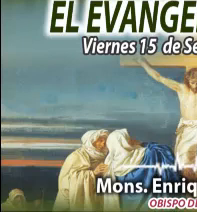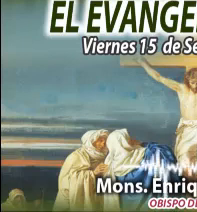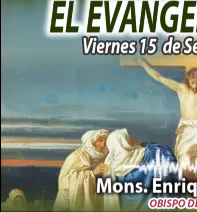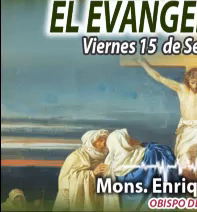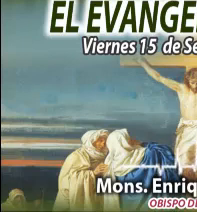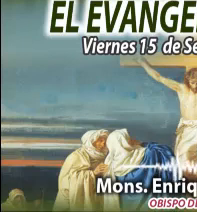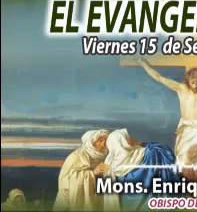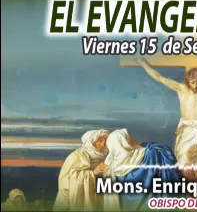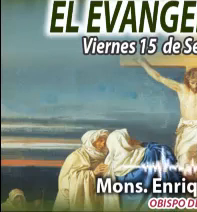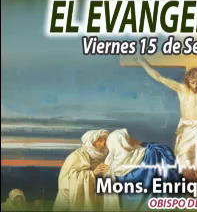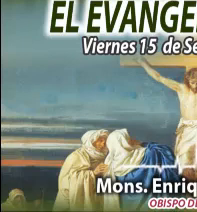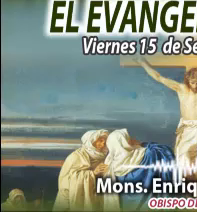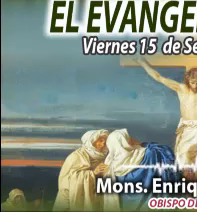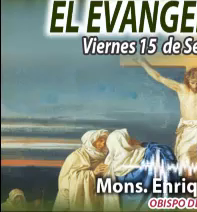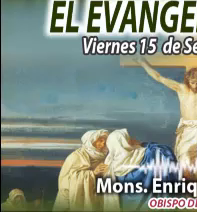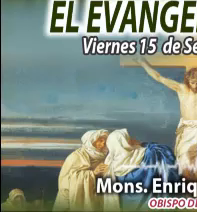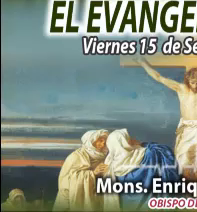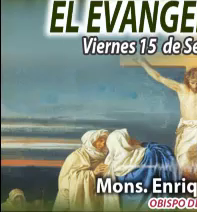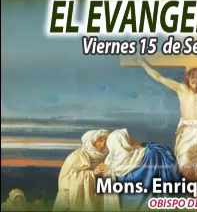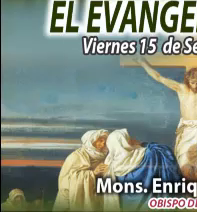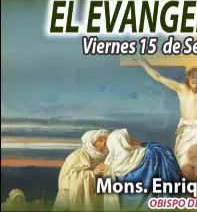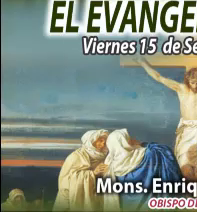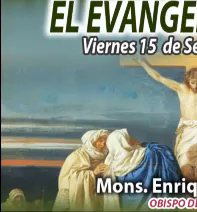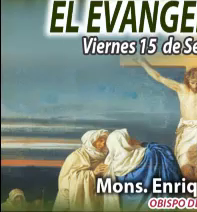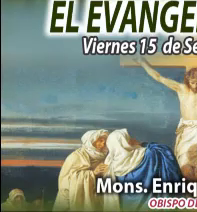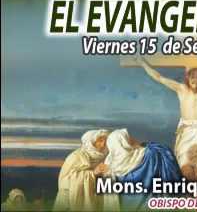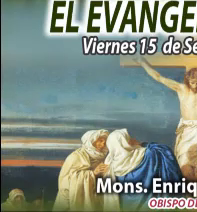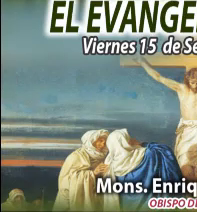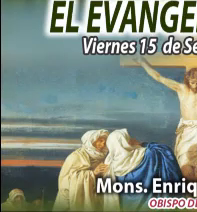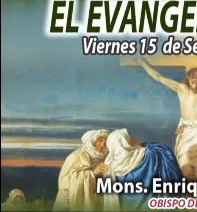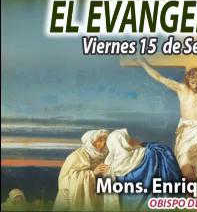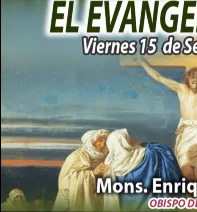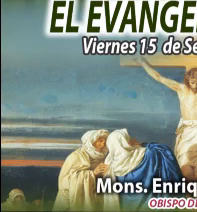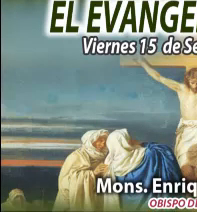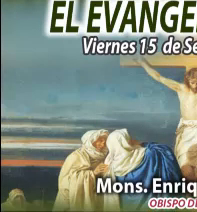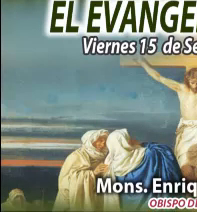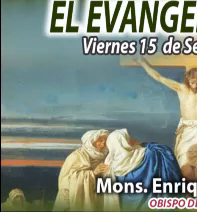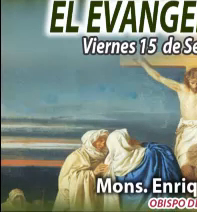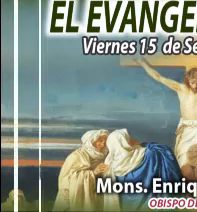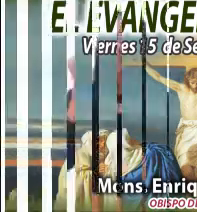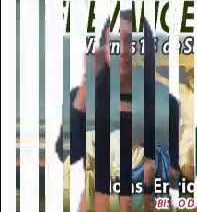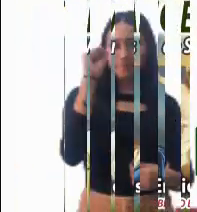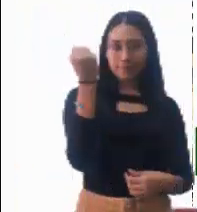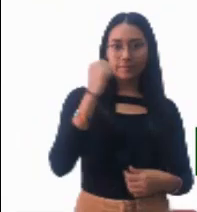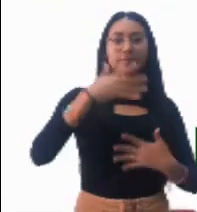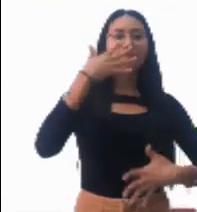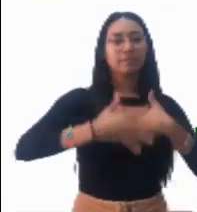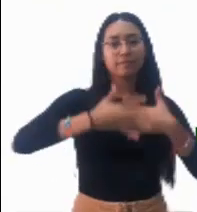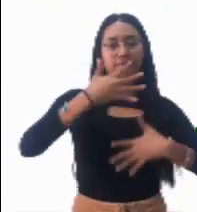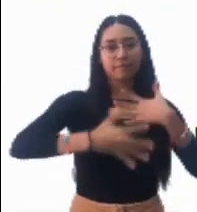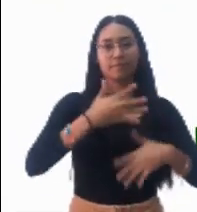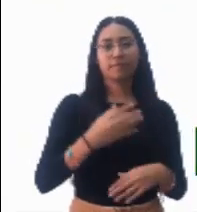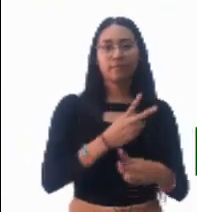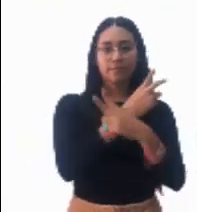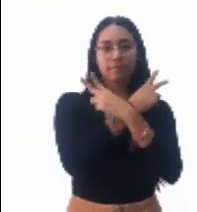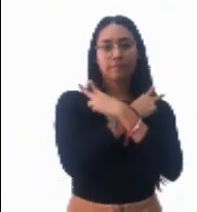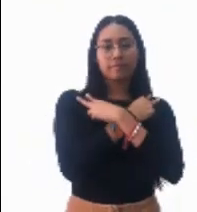Alimentame, sálame, acompáñame. 15 de